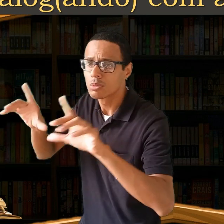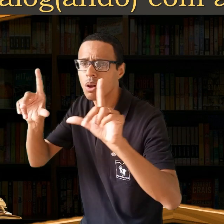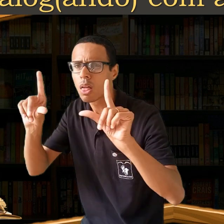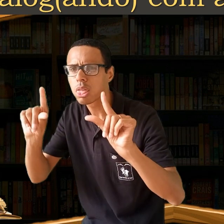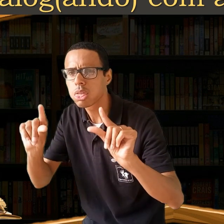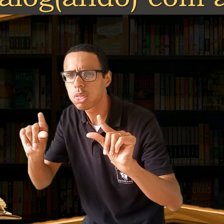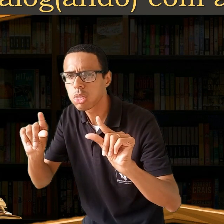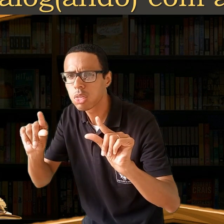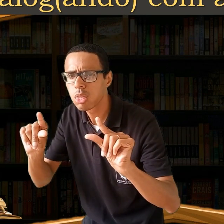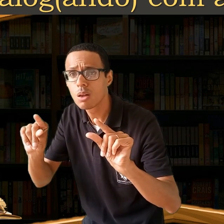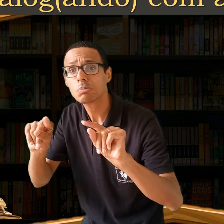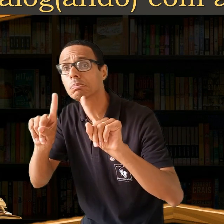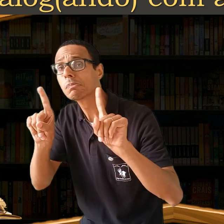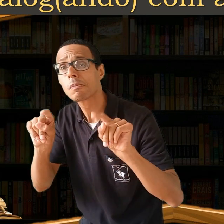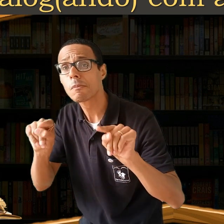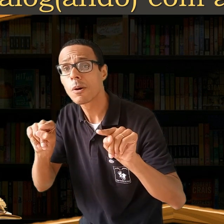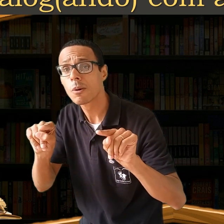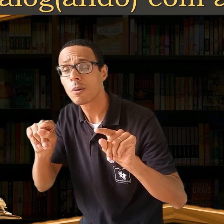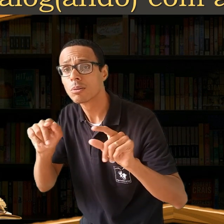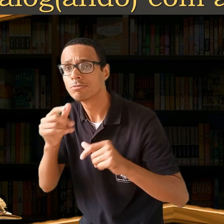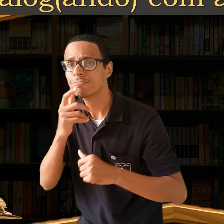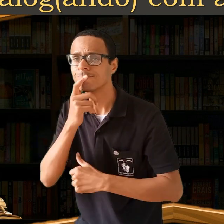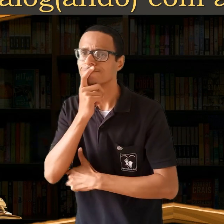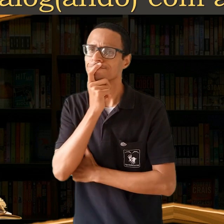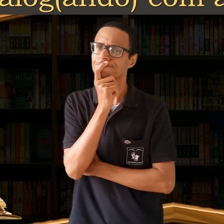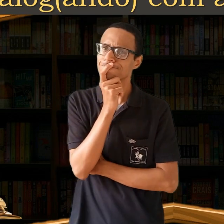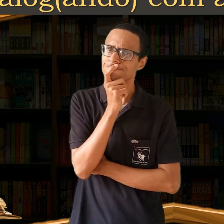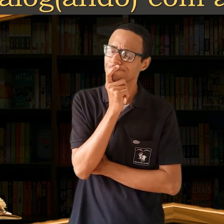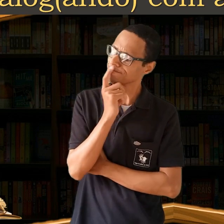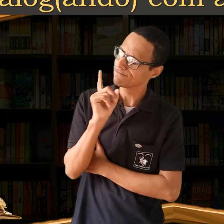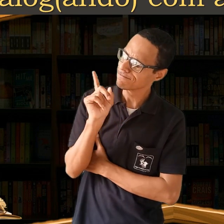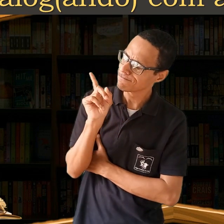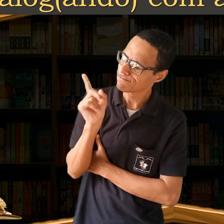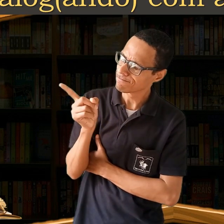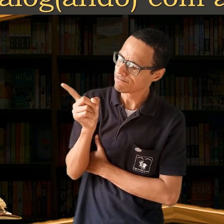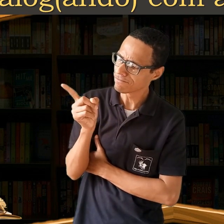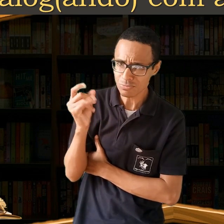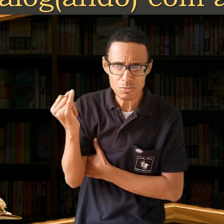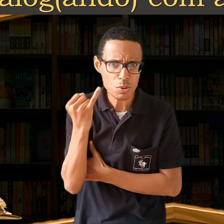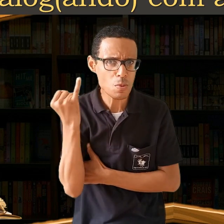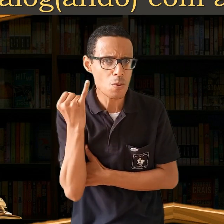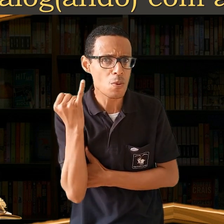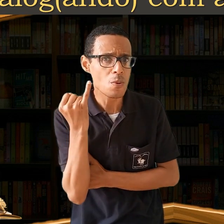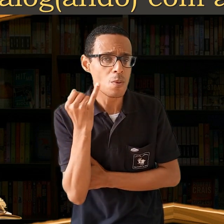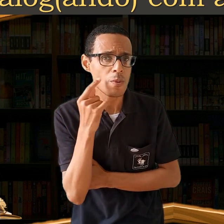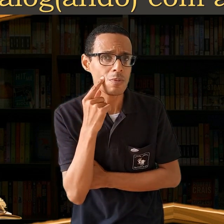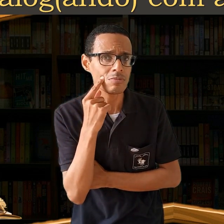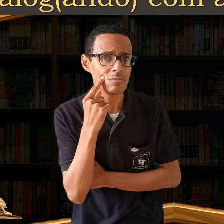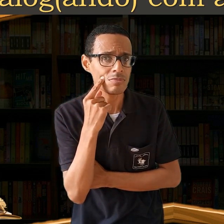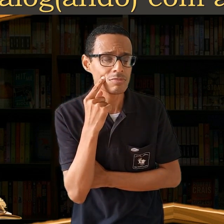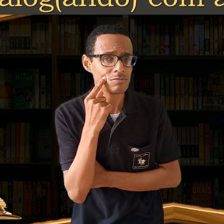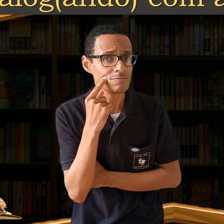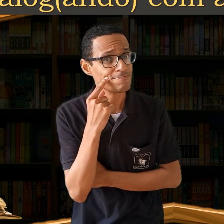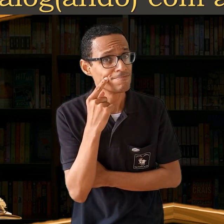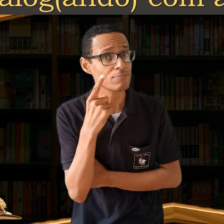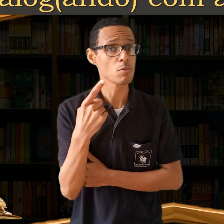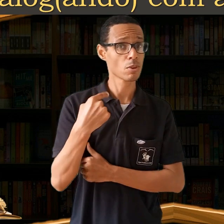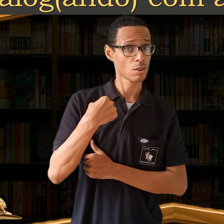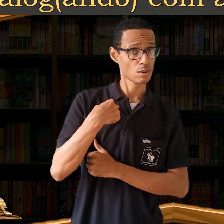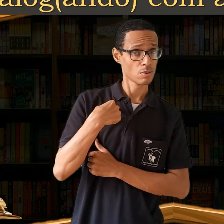Já parou para pensar quão significativa essa inclusão é? Será que eu? Será